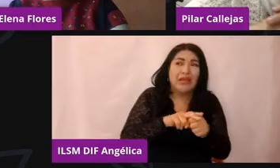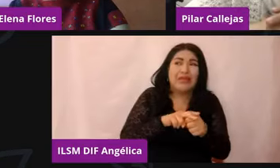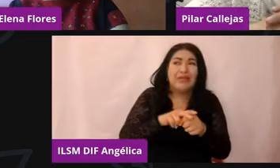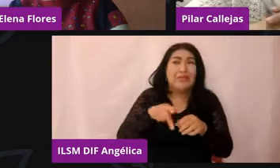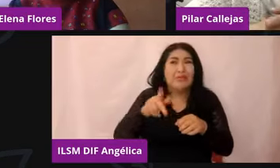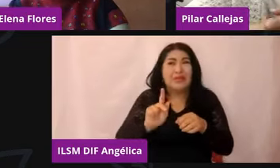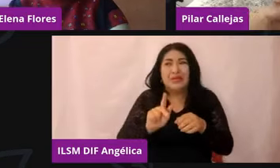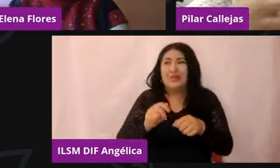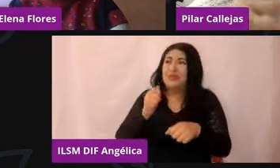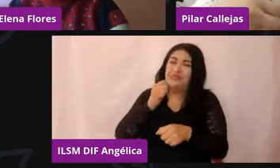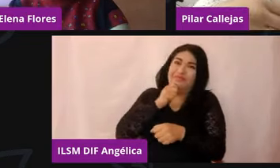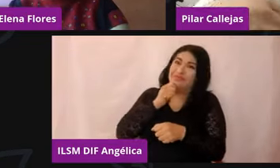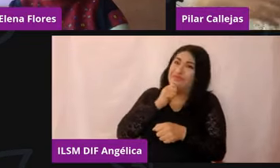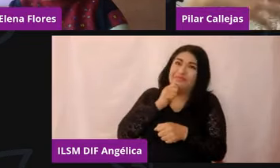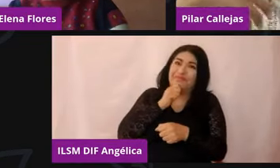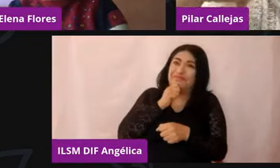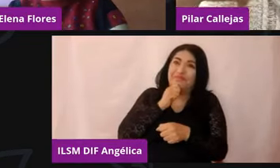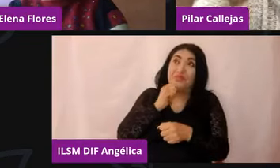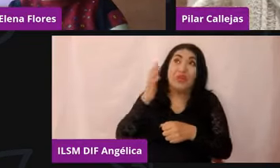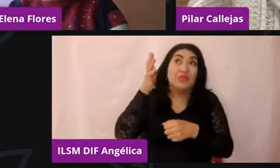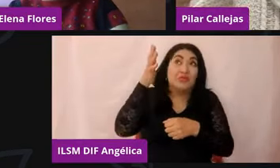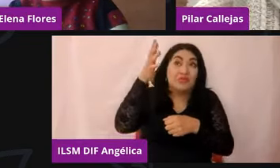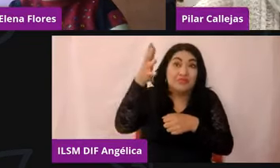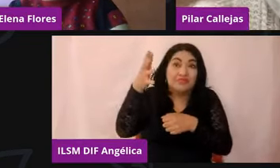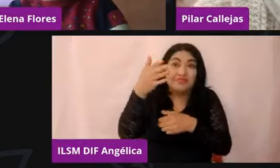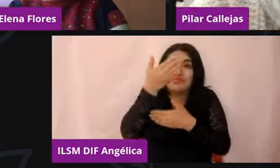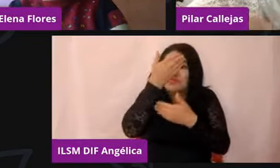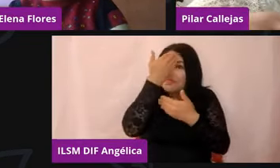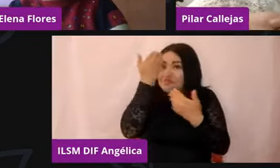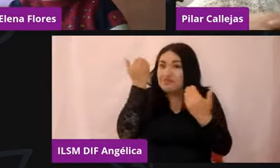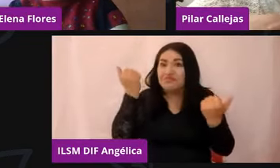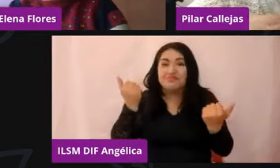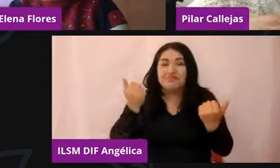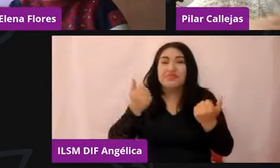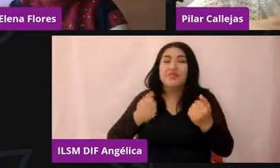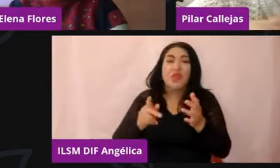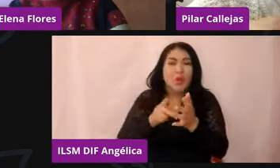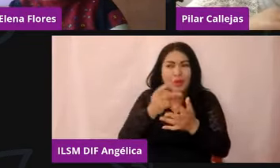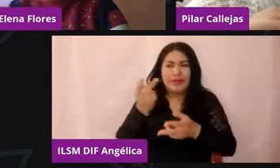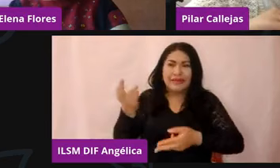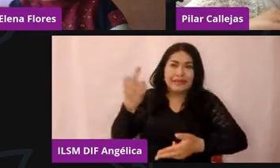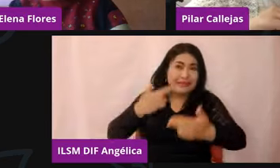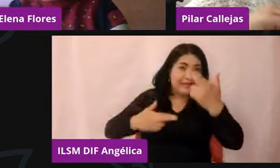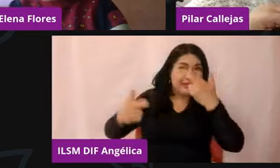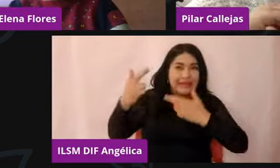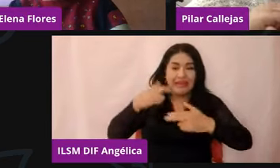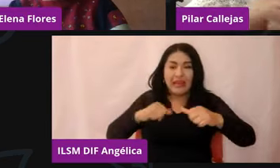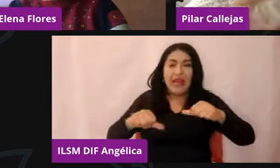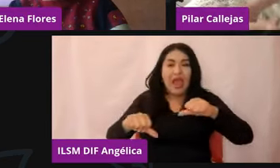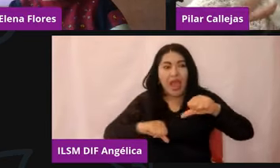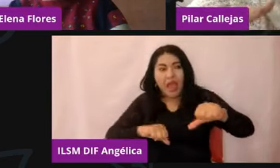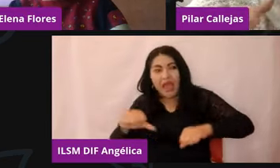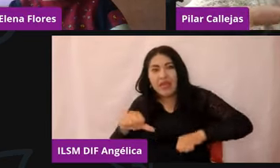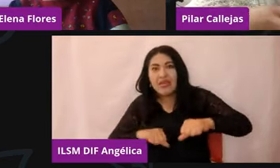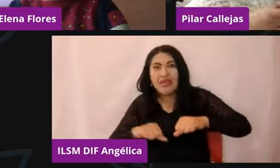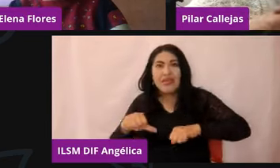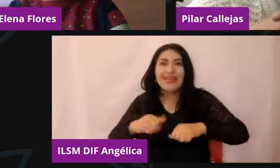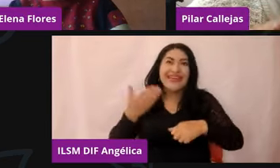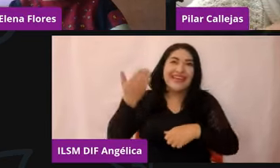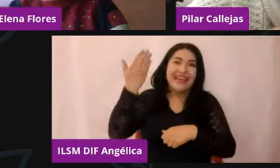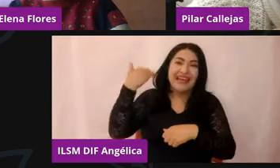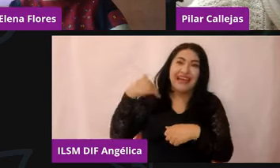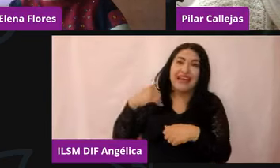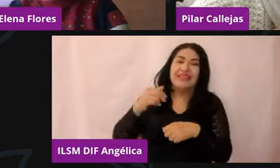realmente todavía no sabemos qué va a pasar después de que realmente ya regresemos 100% a todas las actividades. Una de las cosas que fue el tema